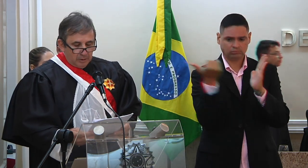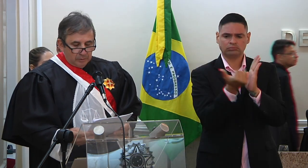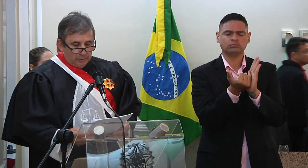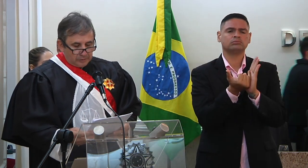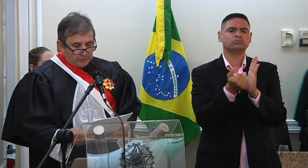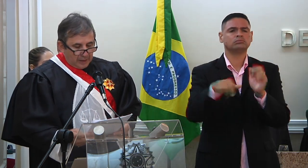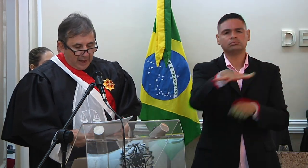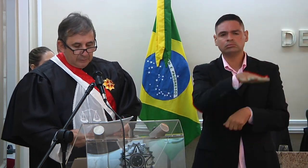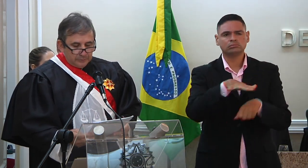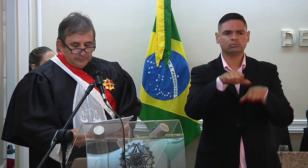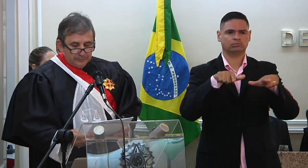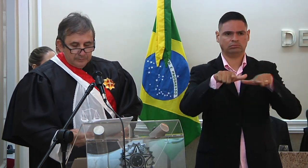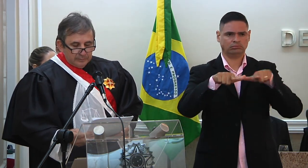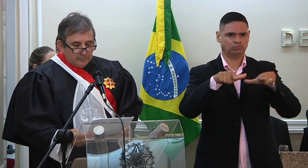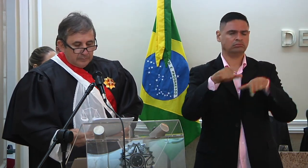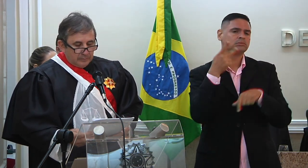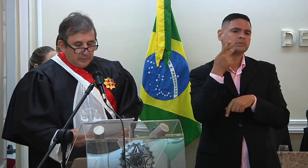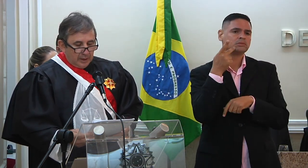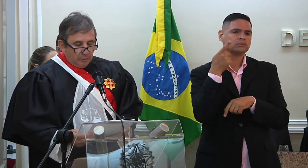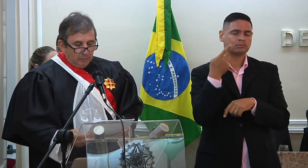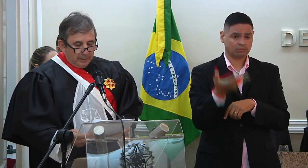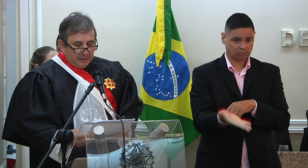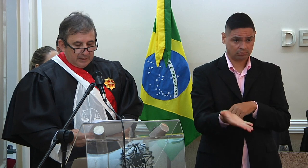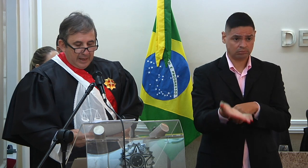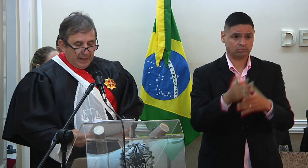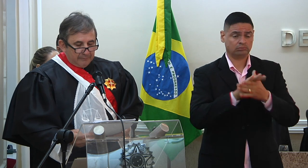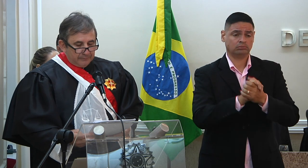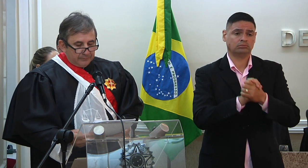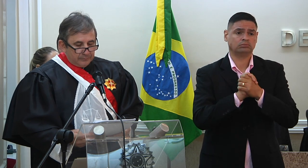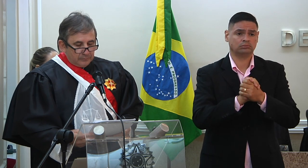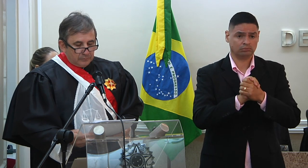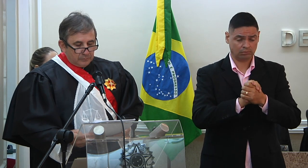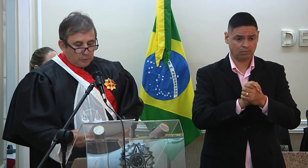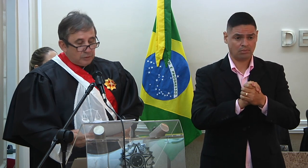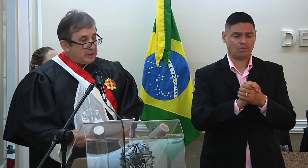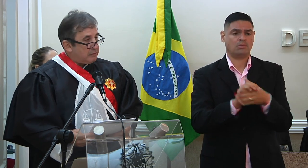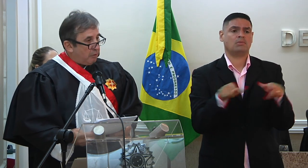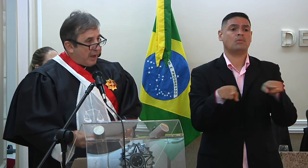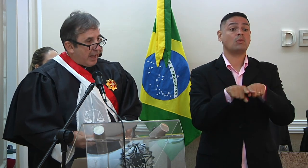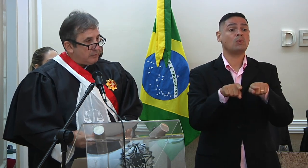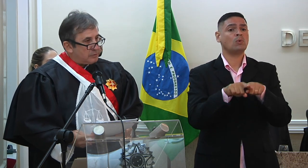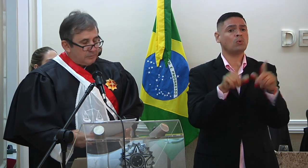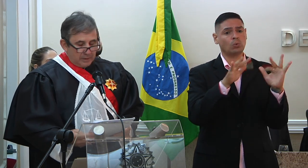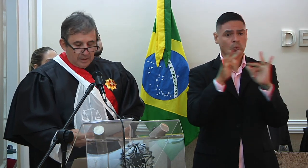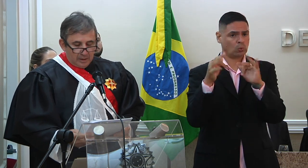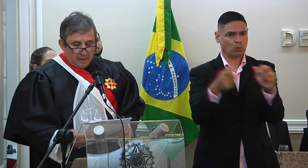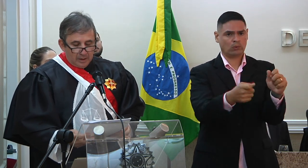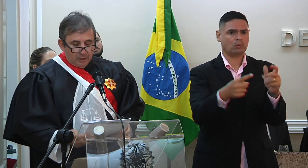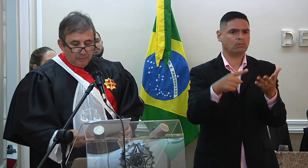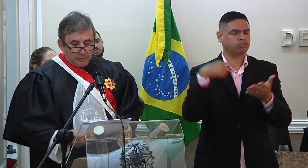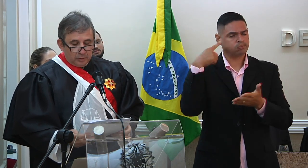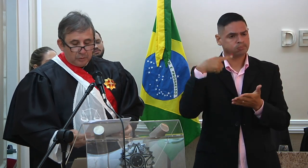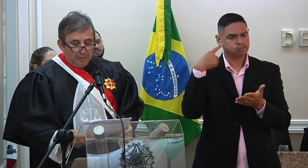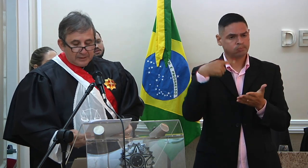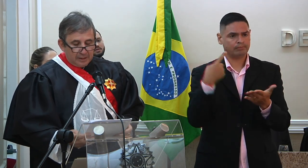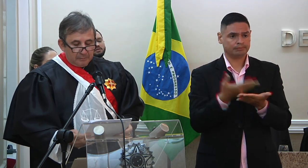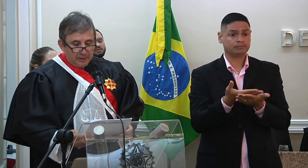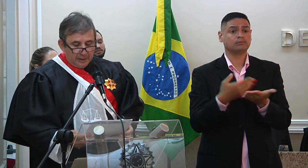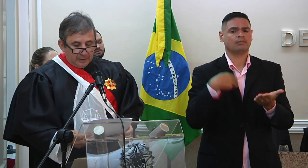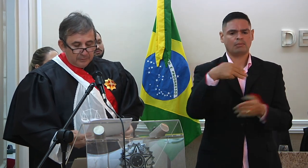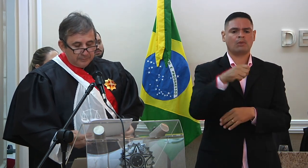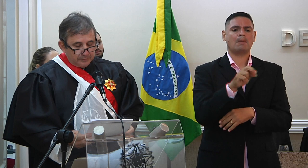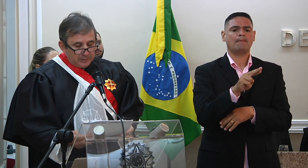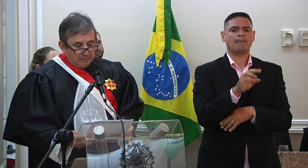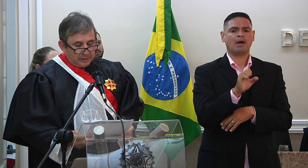laboral do nosso estado. Quero cumprimentar todos os advogados, em nome do doutor